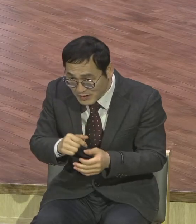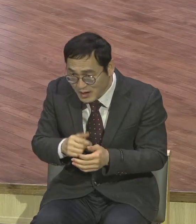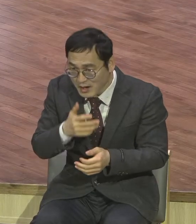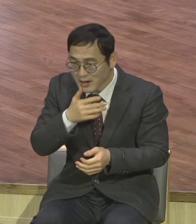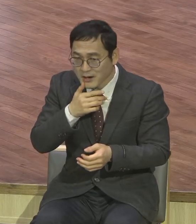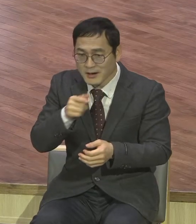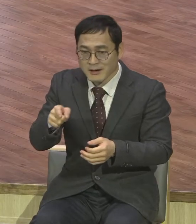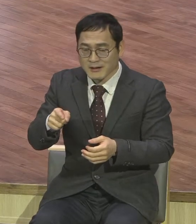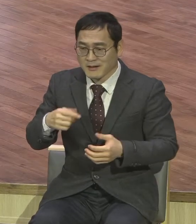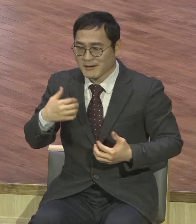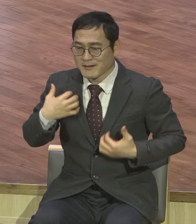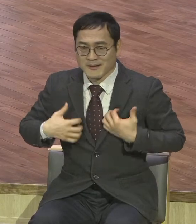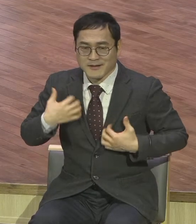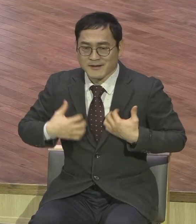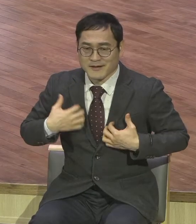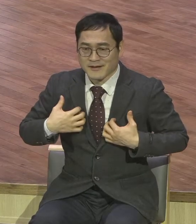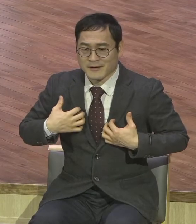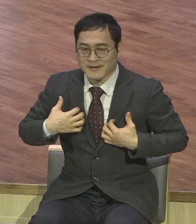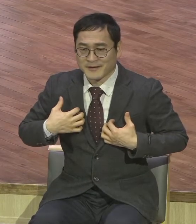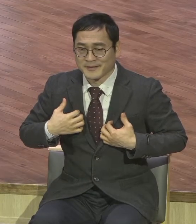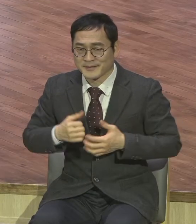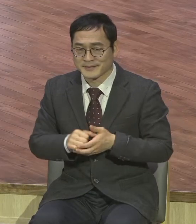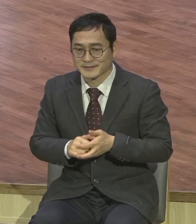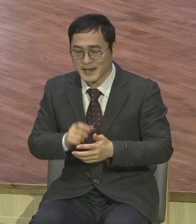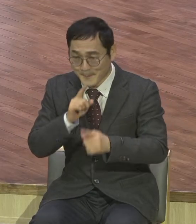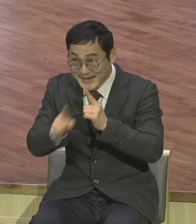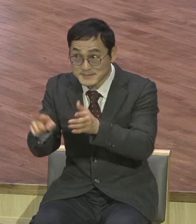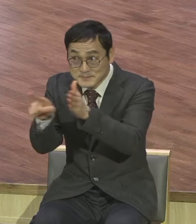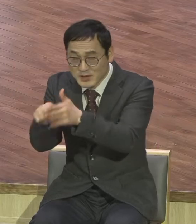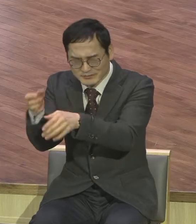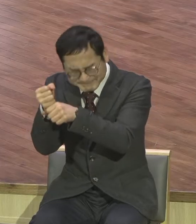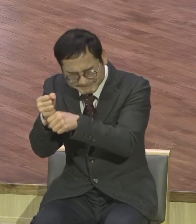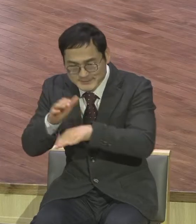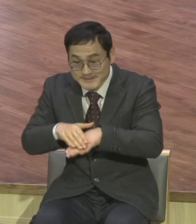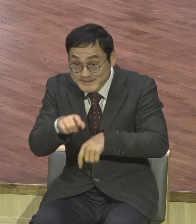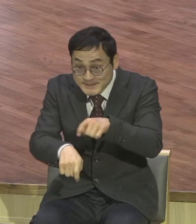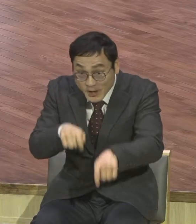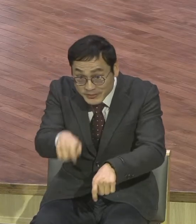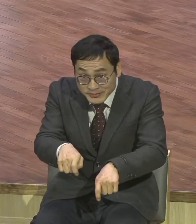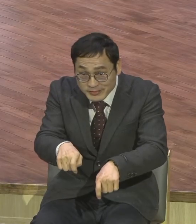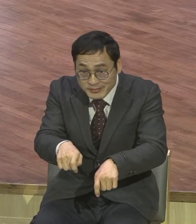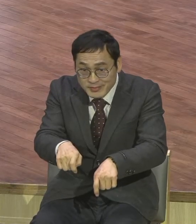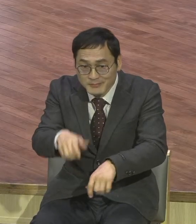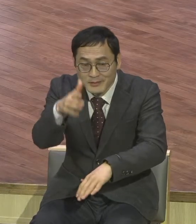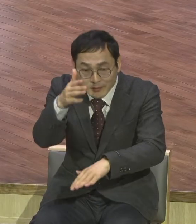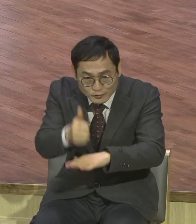말씀이 나를 도와주더라. 말씀이 역사하시더라. 그게 관정이고 포럼이잖아요.